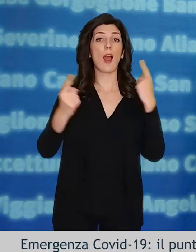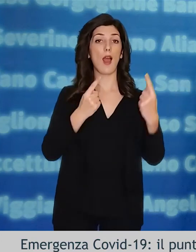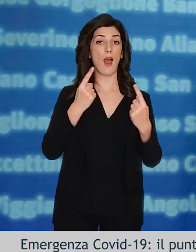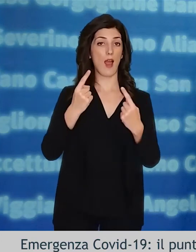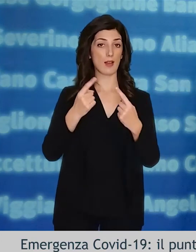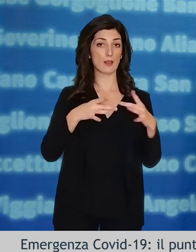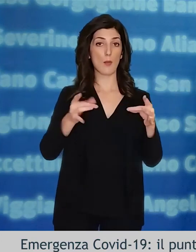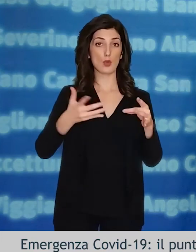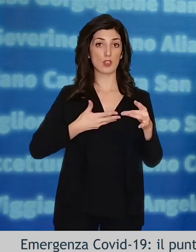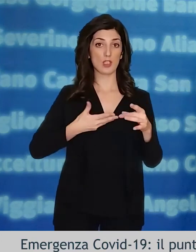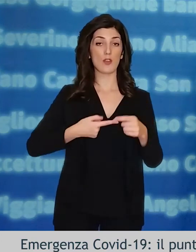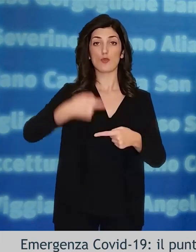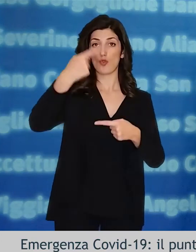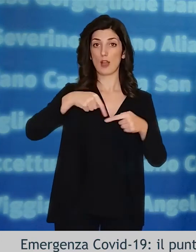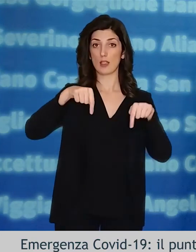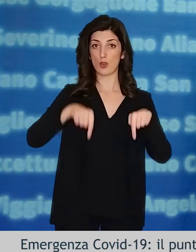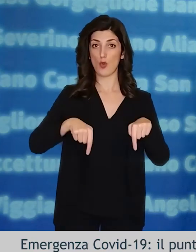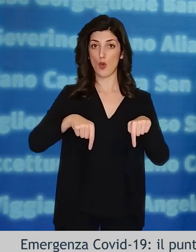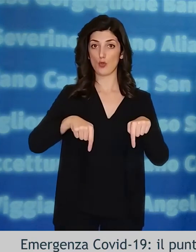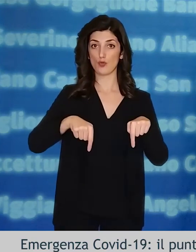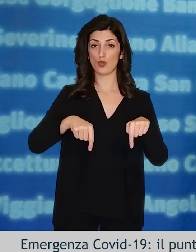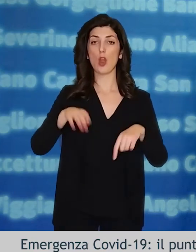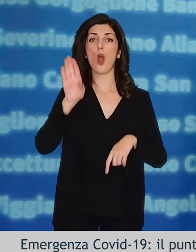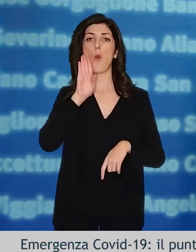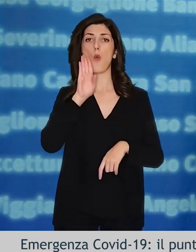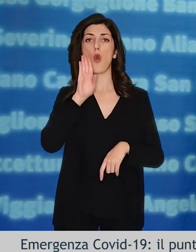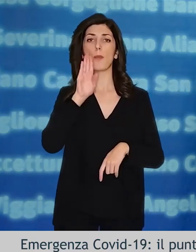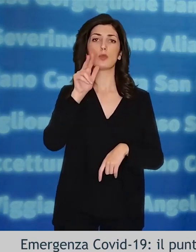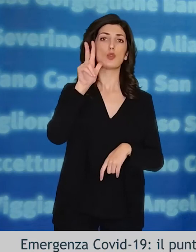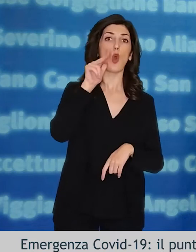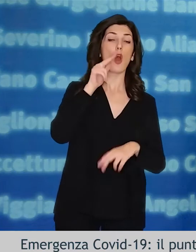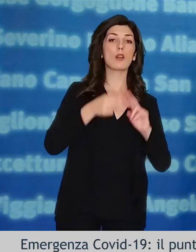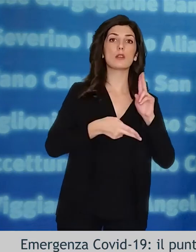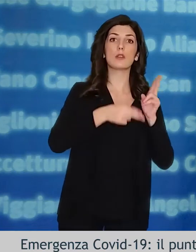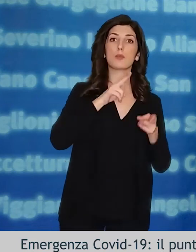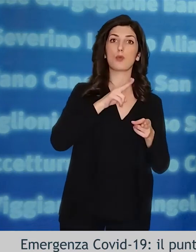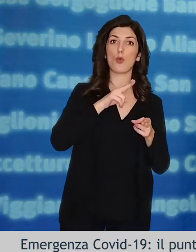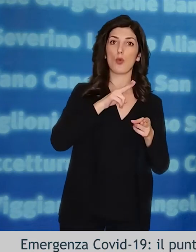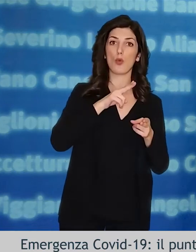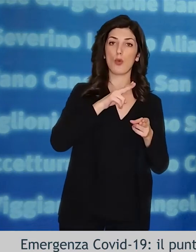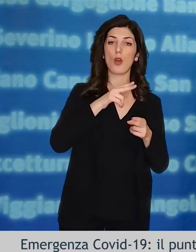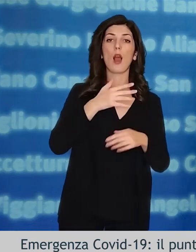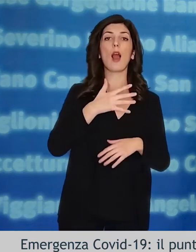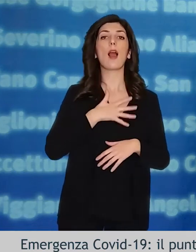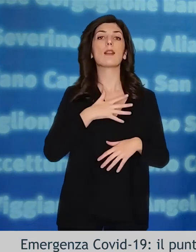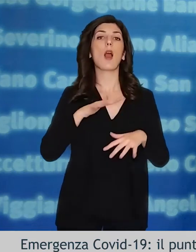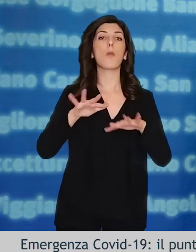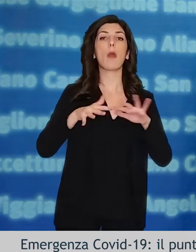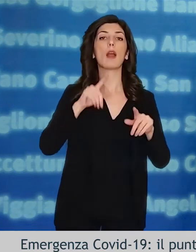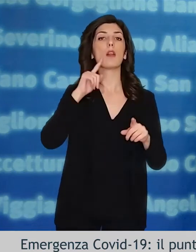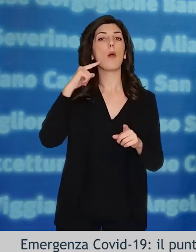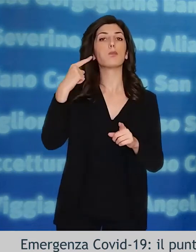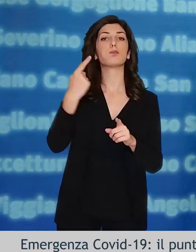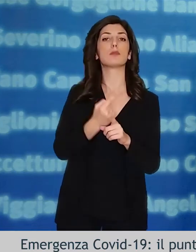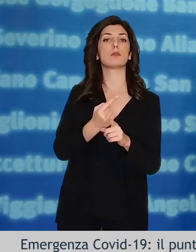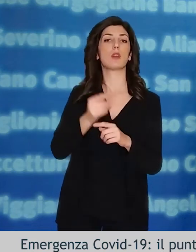Sul totale dei casi, tra i positivi odierni, risultano prevalenti quelli di sesso maschile rispetto a quelli di sesso femminile,